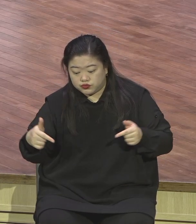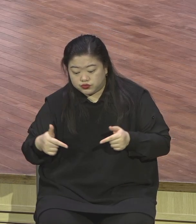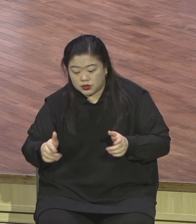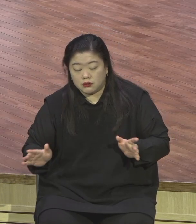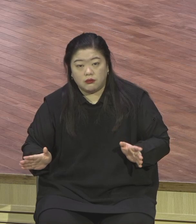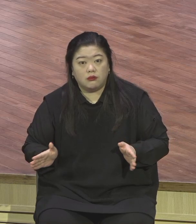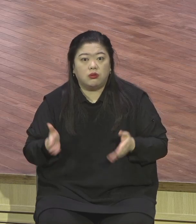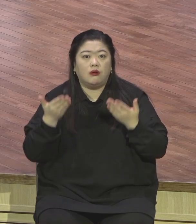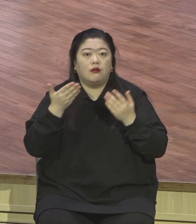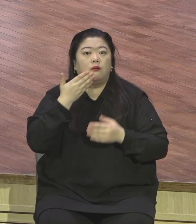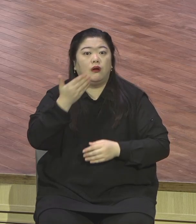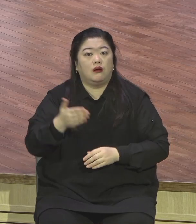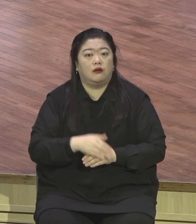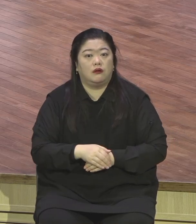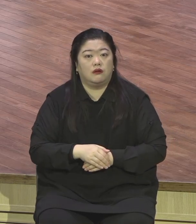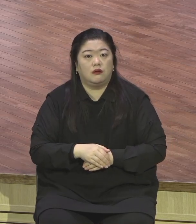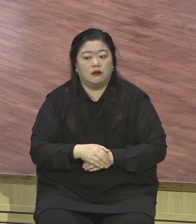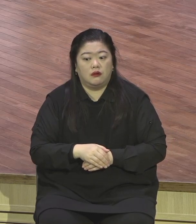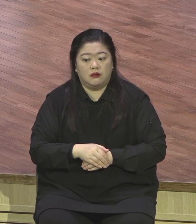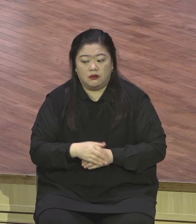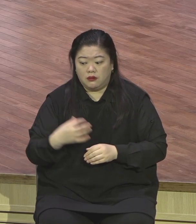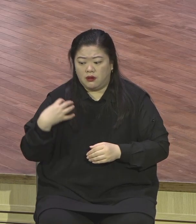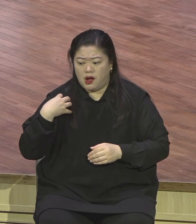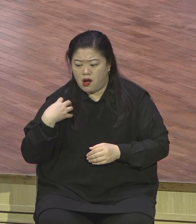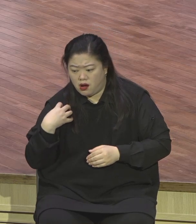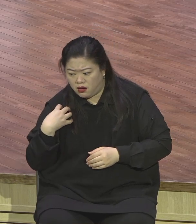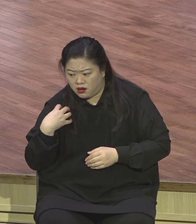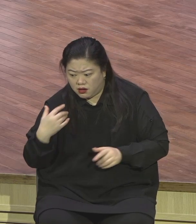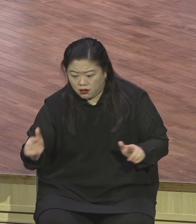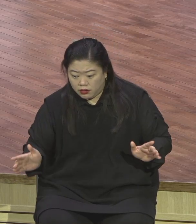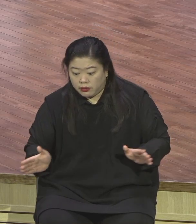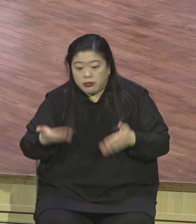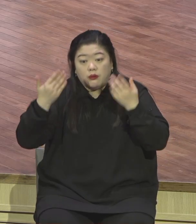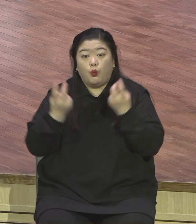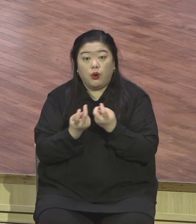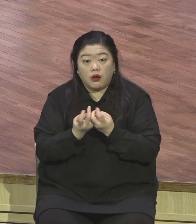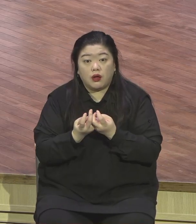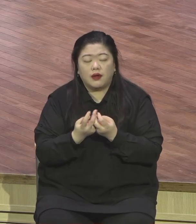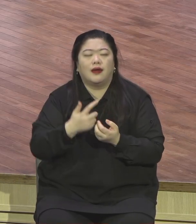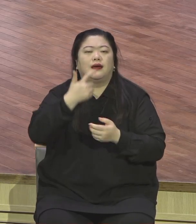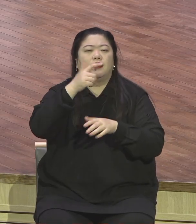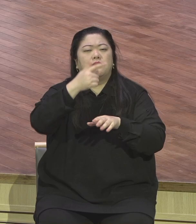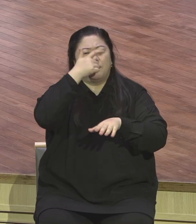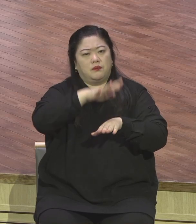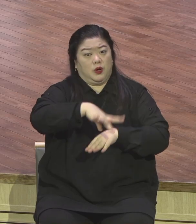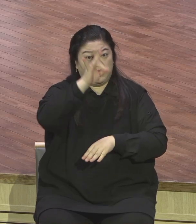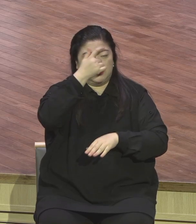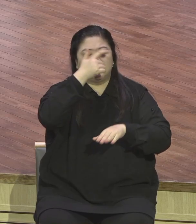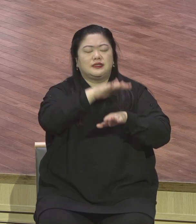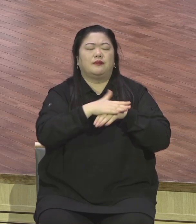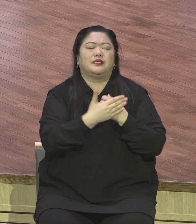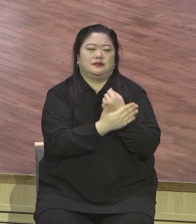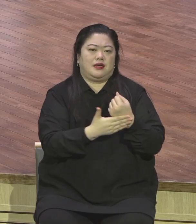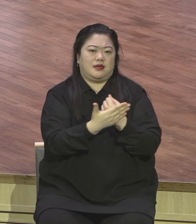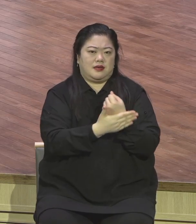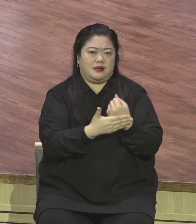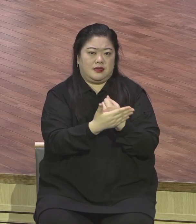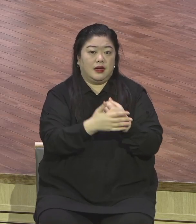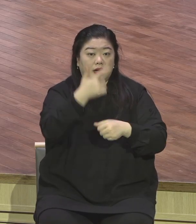예배 통화에 힘을 얻고 은혜 받으면 돼요. 은혜 받으면 그 힘 가지고 감당할 수 있어요. 그러면서 여러 직분을